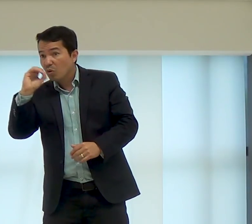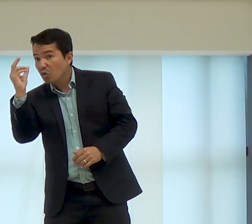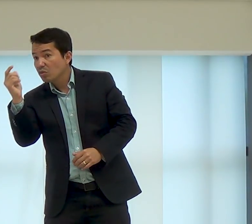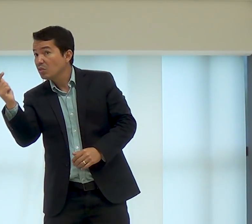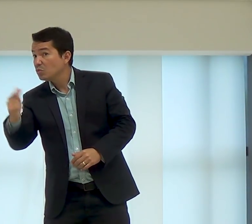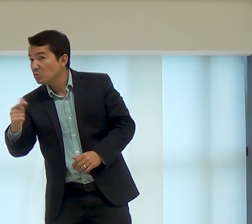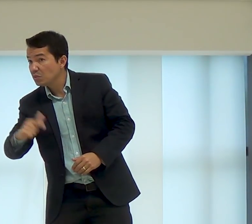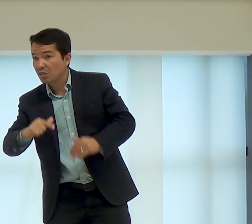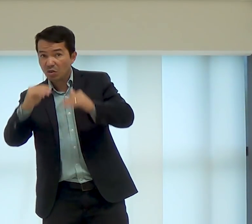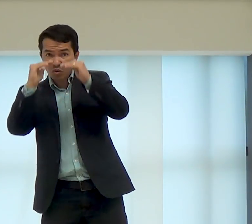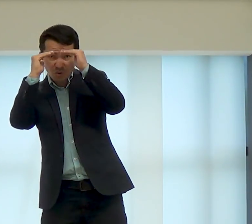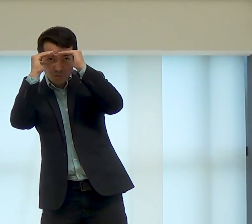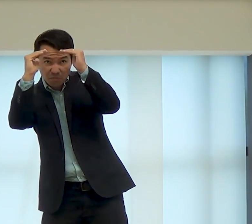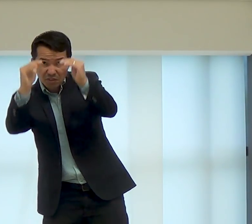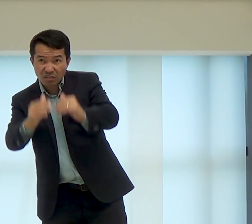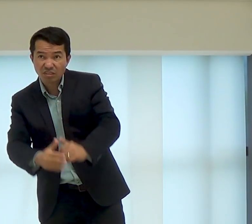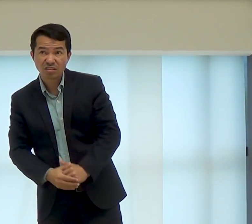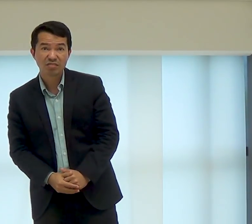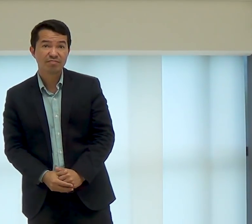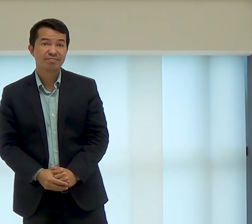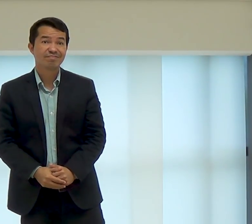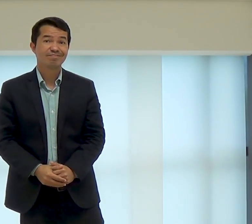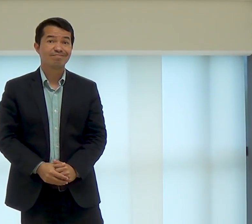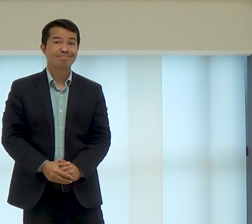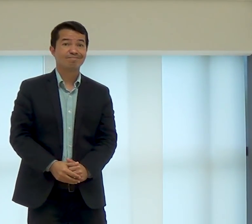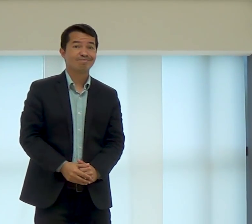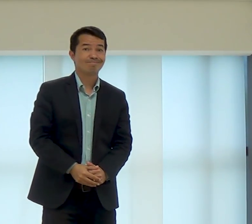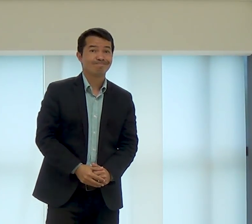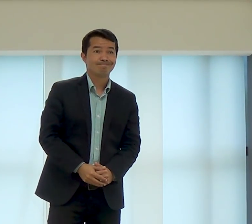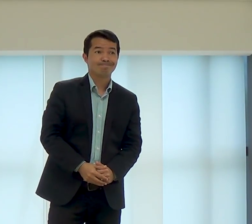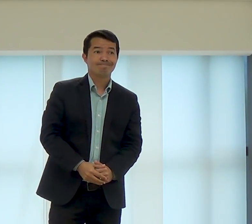você obedeceu tudo isso ou não foi obediente?